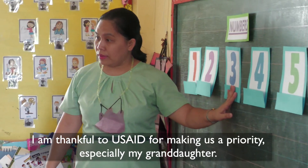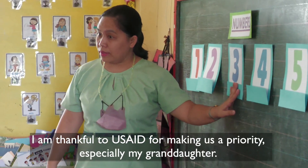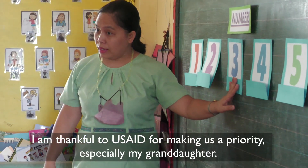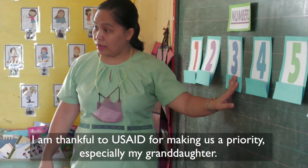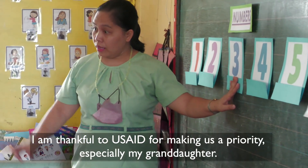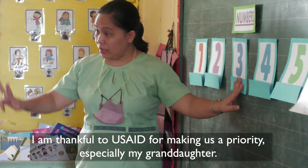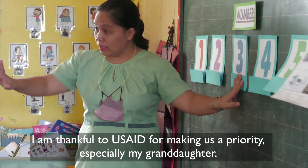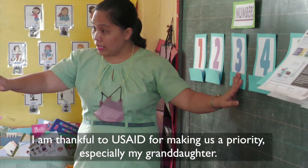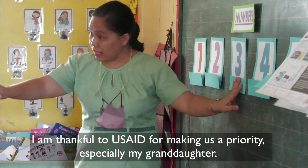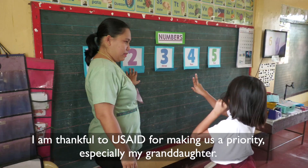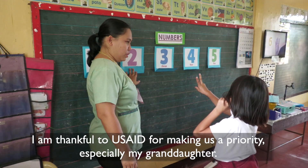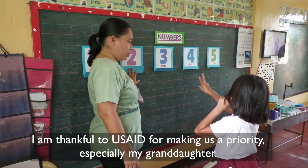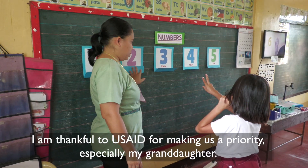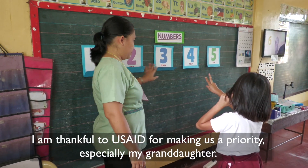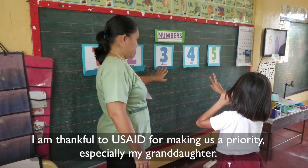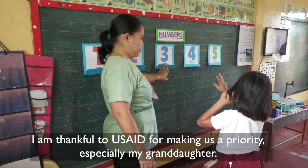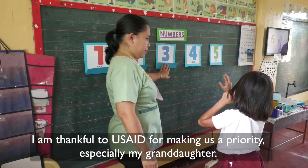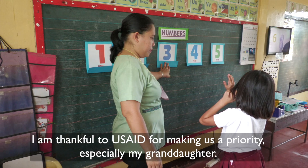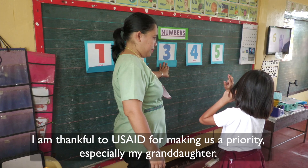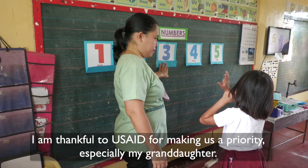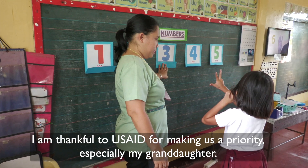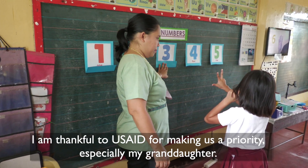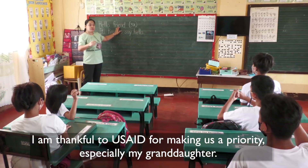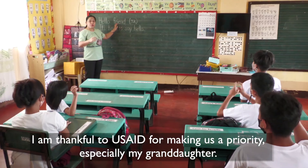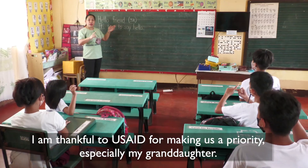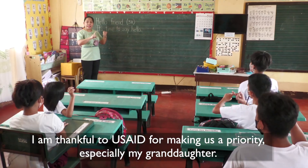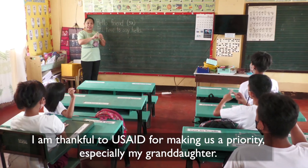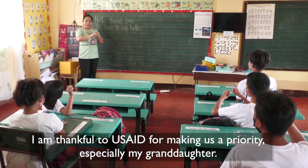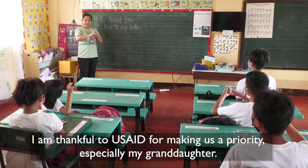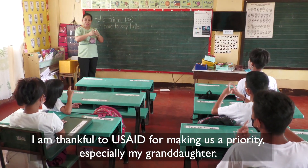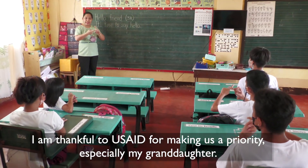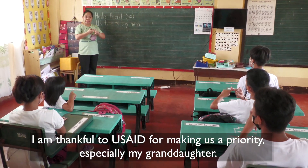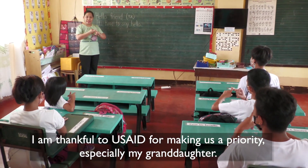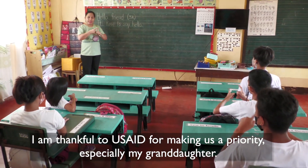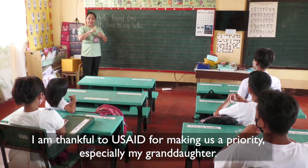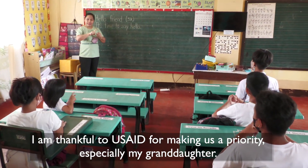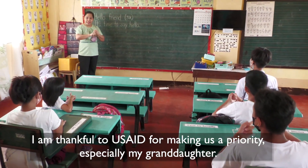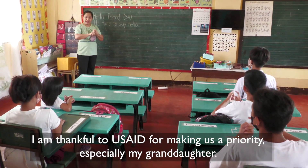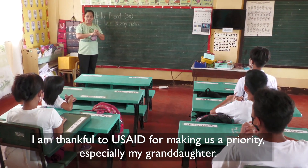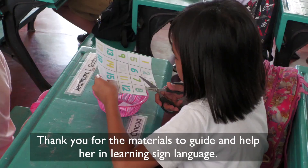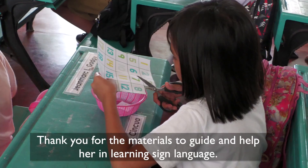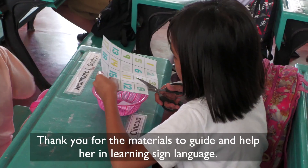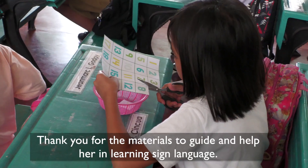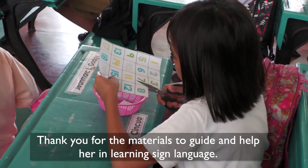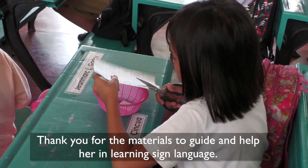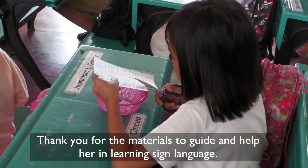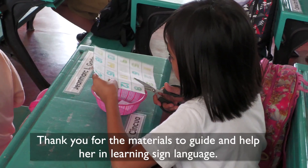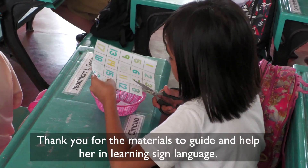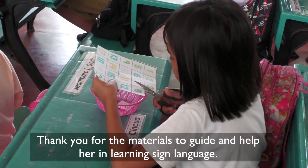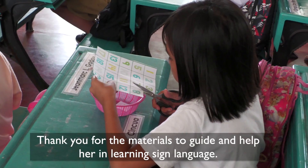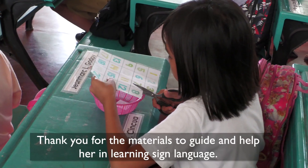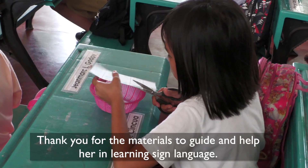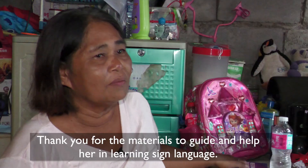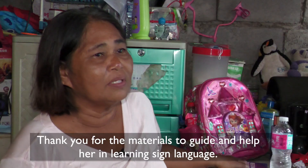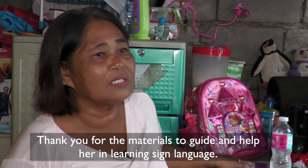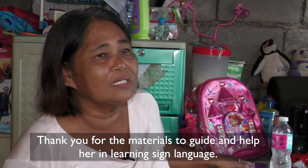binigay na priority sa amin, nakagaya nito, apoko, na binigyan nito na materials